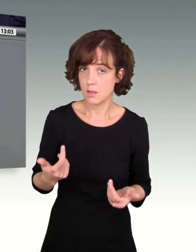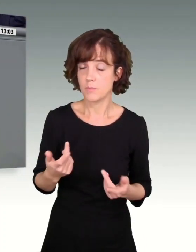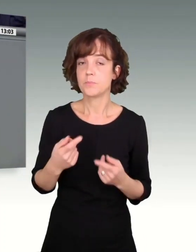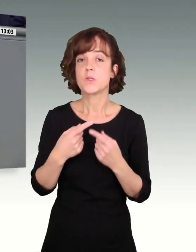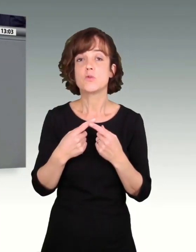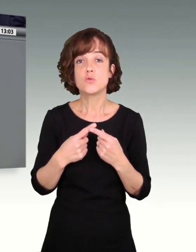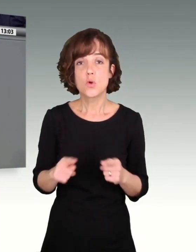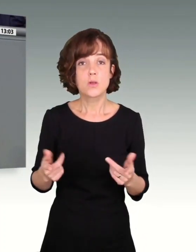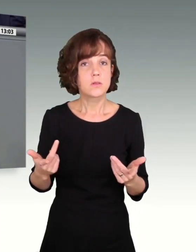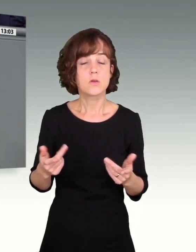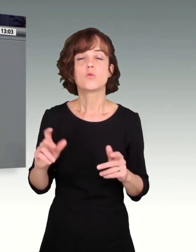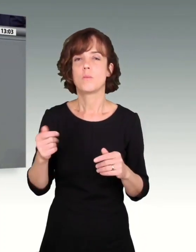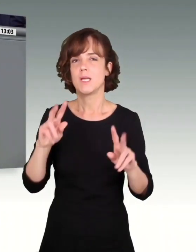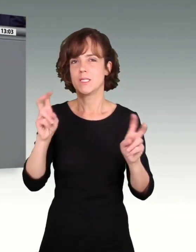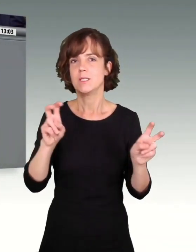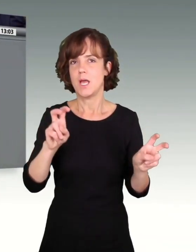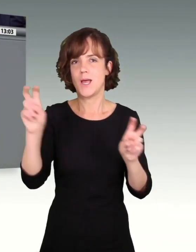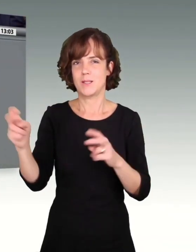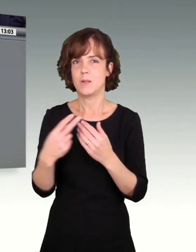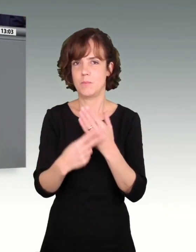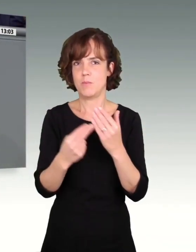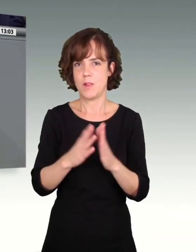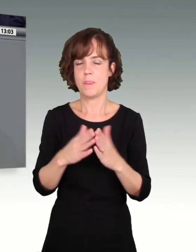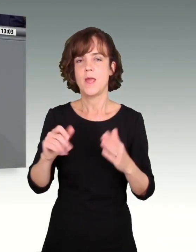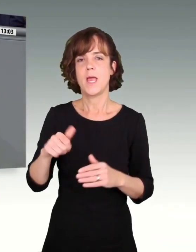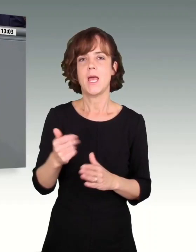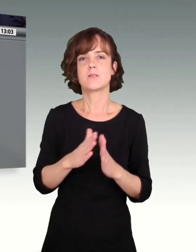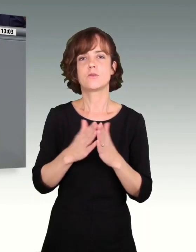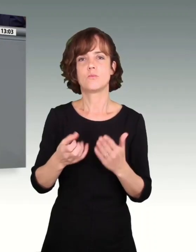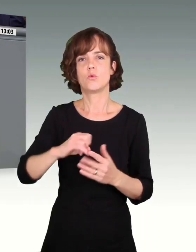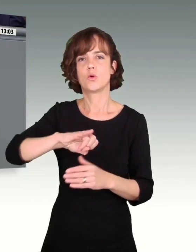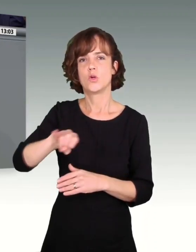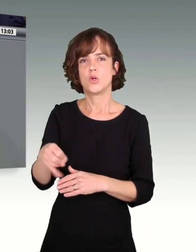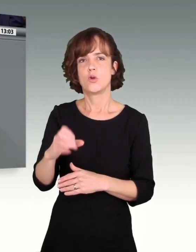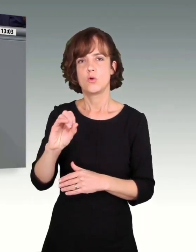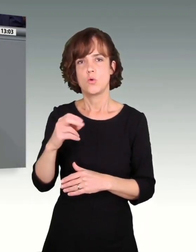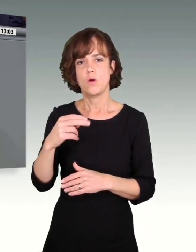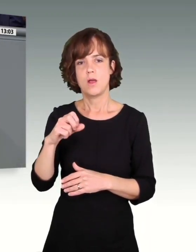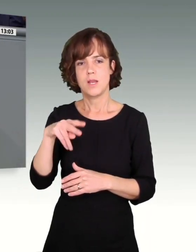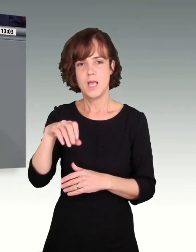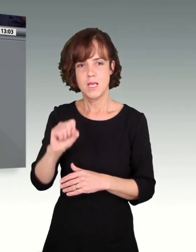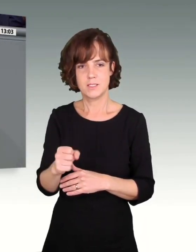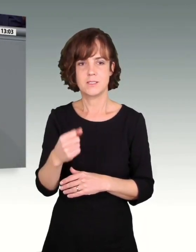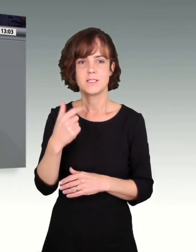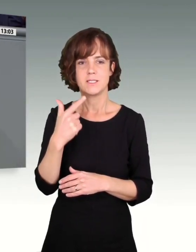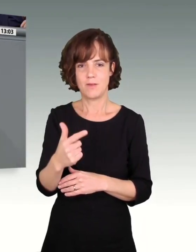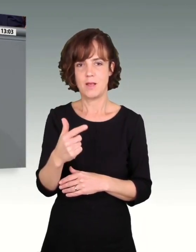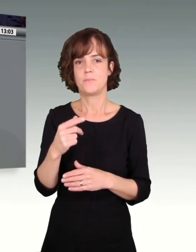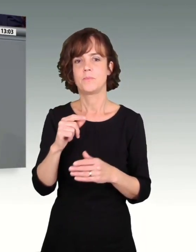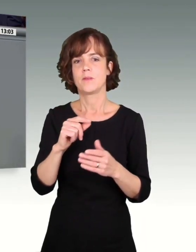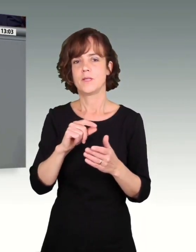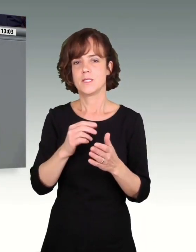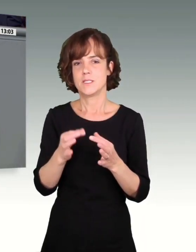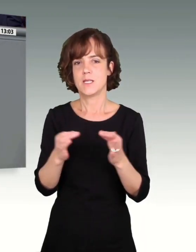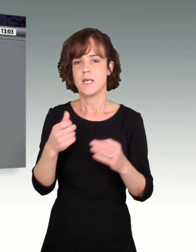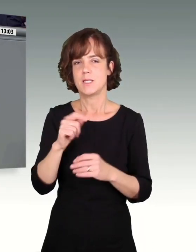Ansonsten gebe ich Ihnen noch mal ein Zitat aus der Bibel mit. 1. Buch Johannes, Vers 2, Satz 1 bis 6. An Ihren Taten sollt ihr sie erkennen.